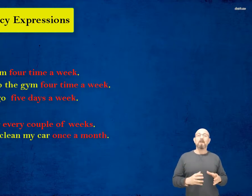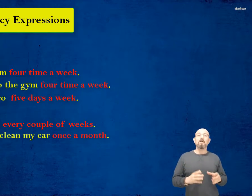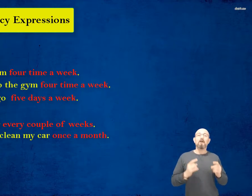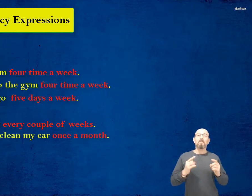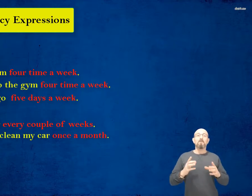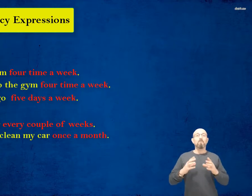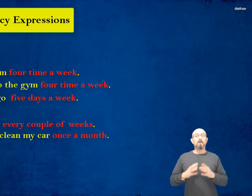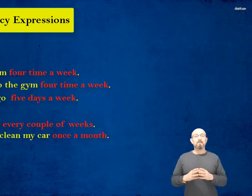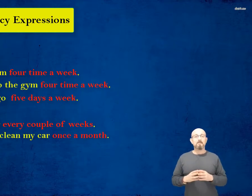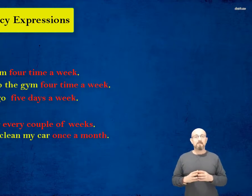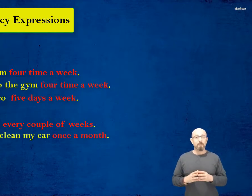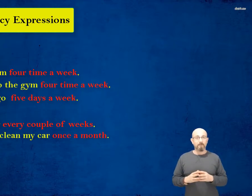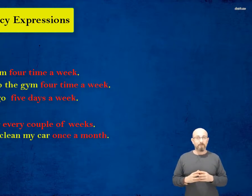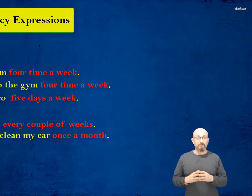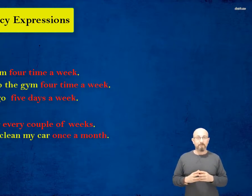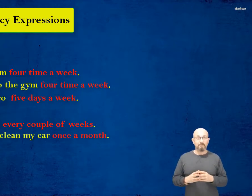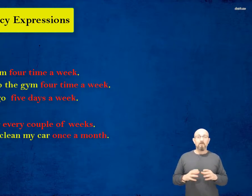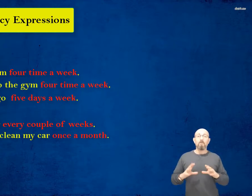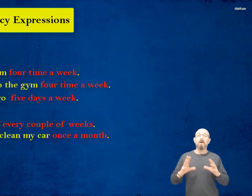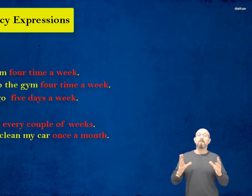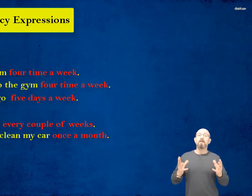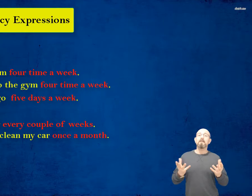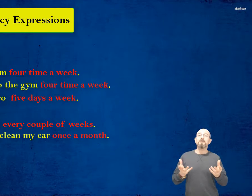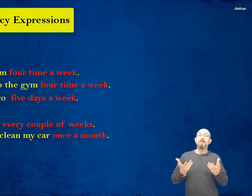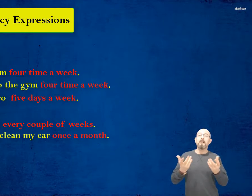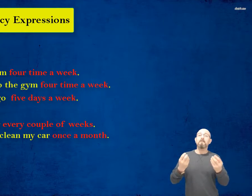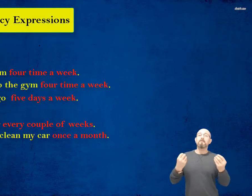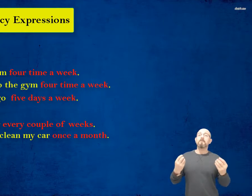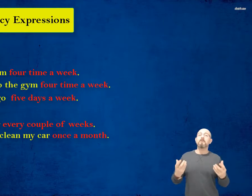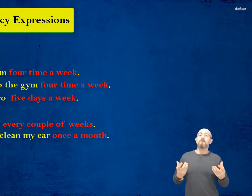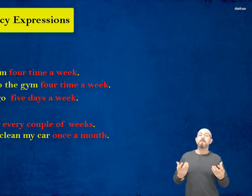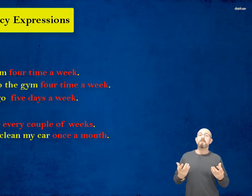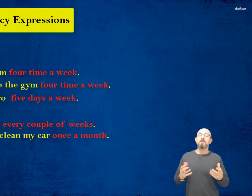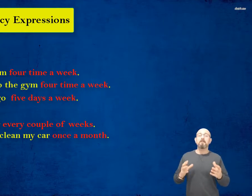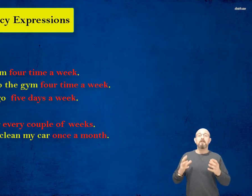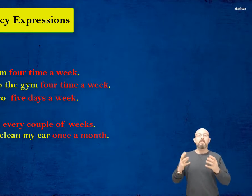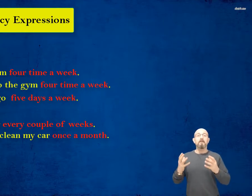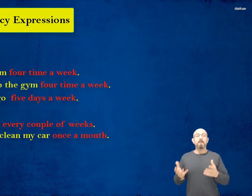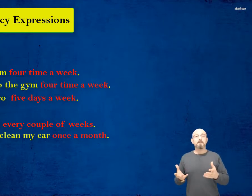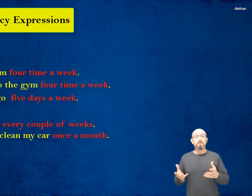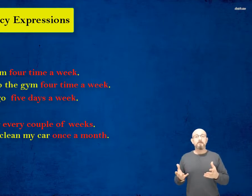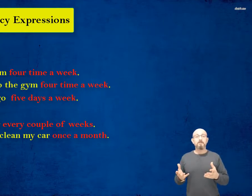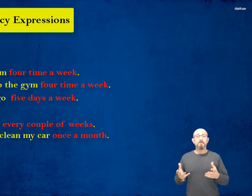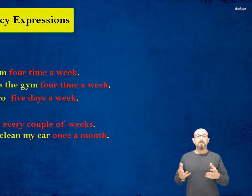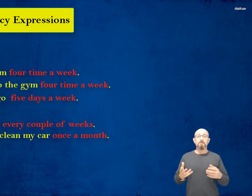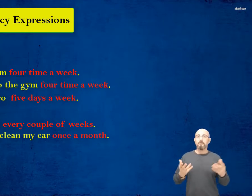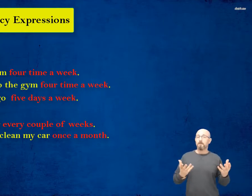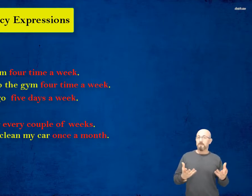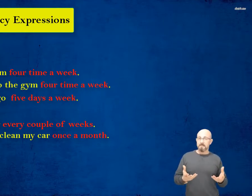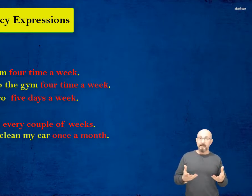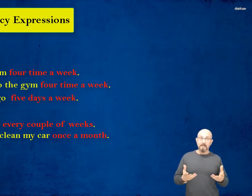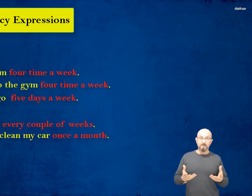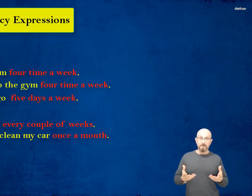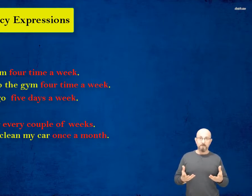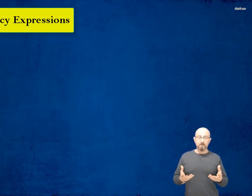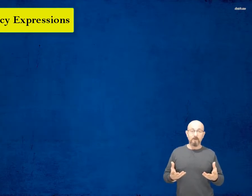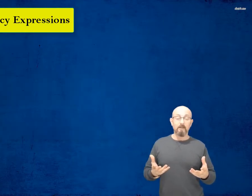car once a month وهذا كل شي على frequency expressions and frequency adverbs أوكي؟